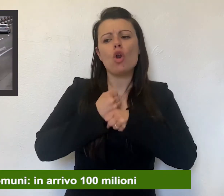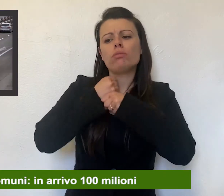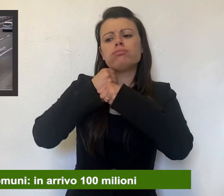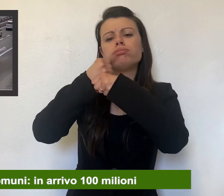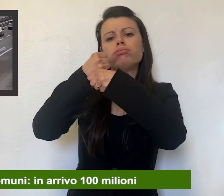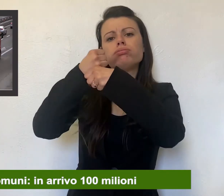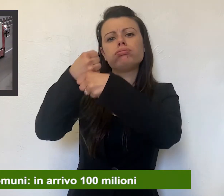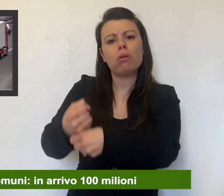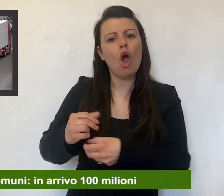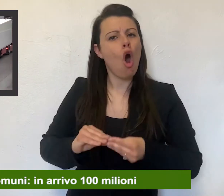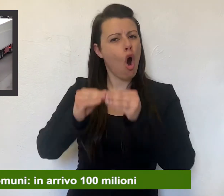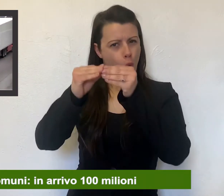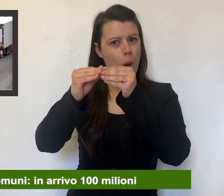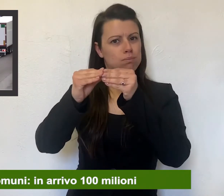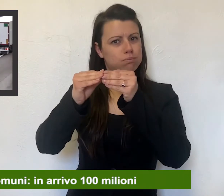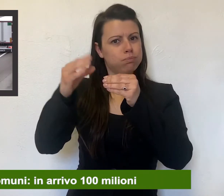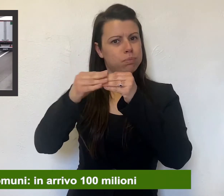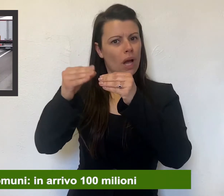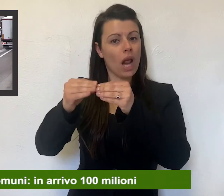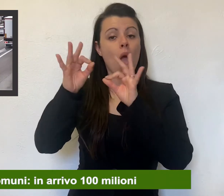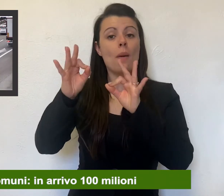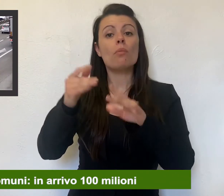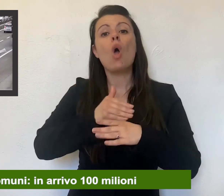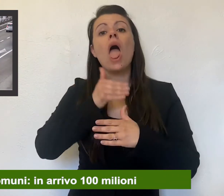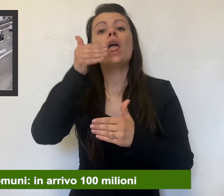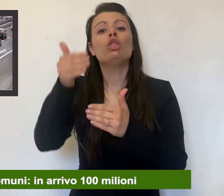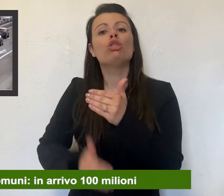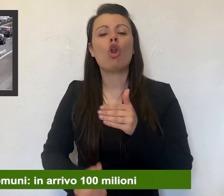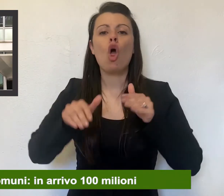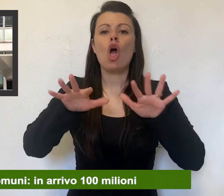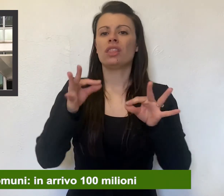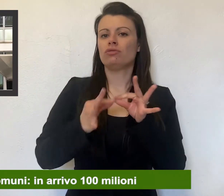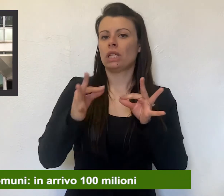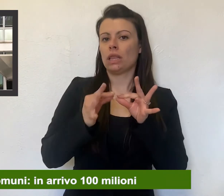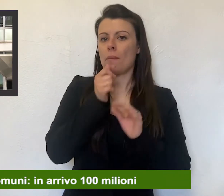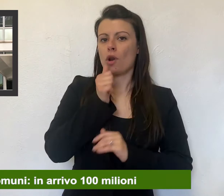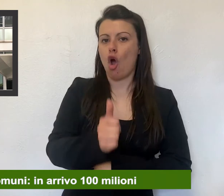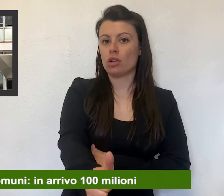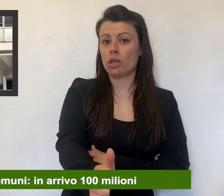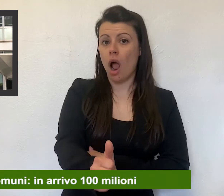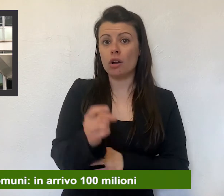entro il 10 settembre di ciascun anno, appena la perdita del contributo.